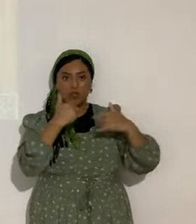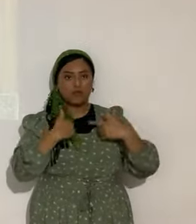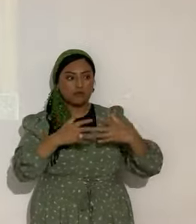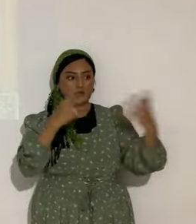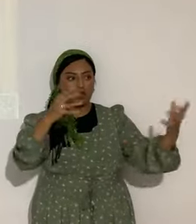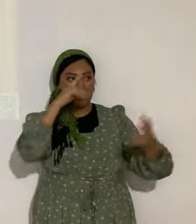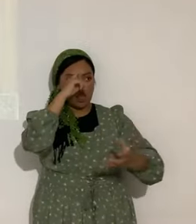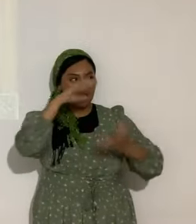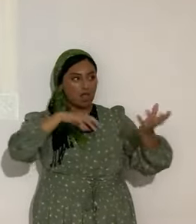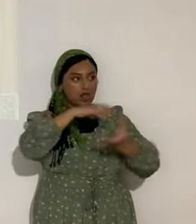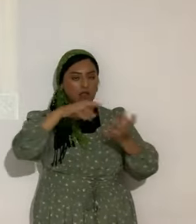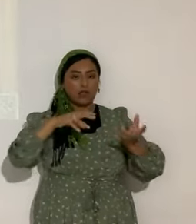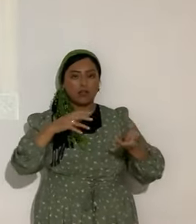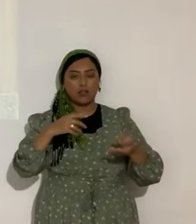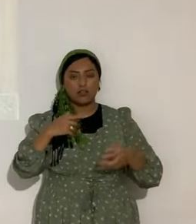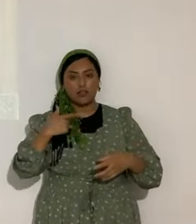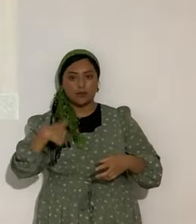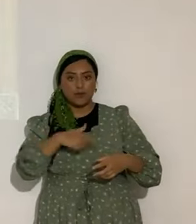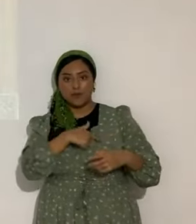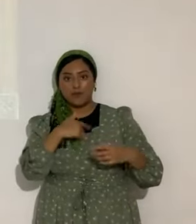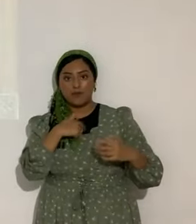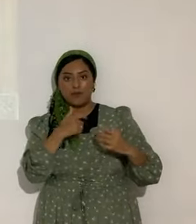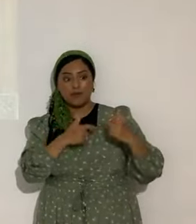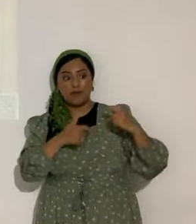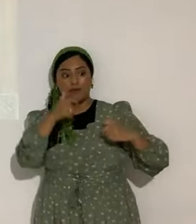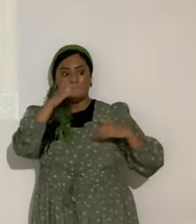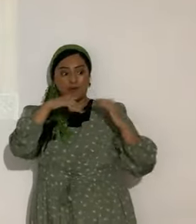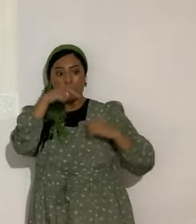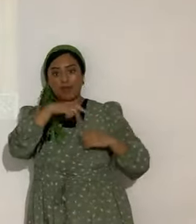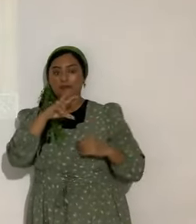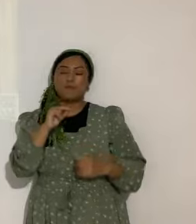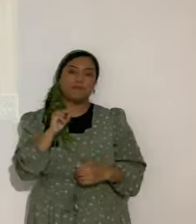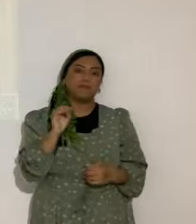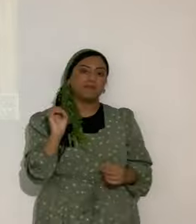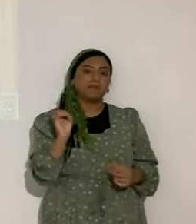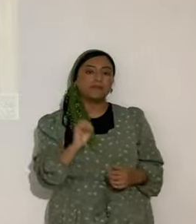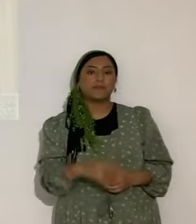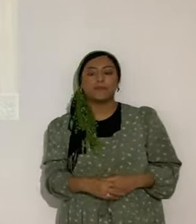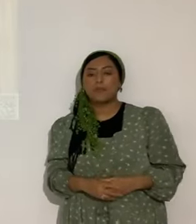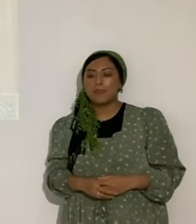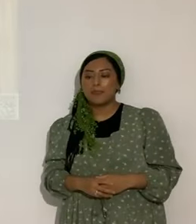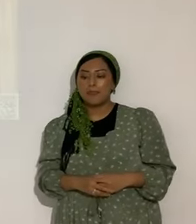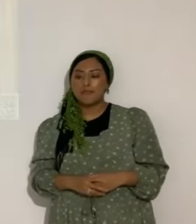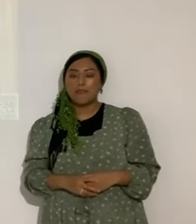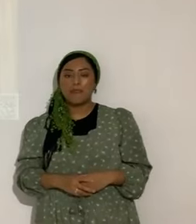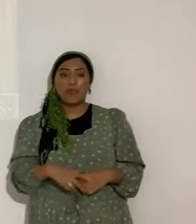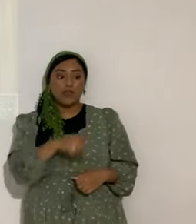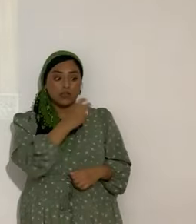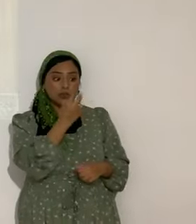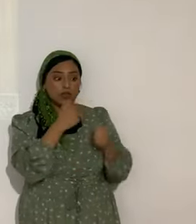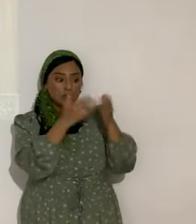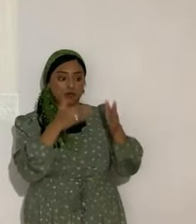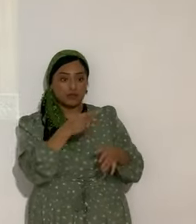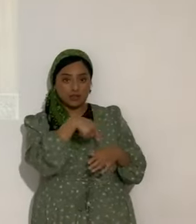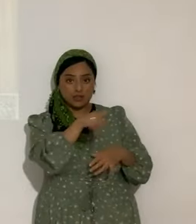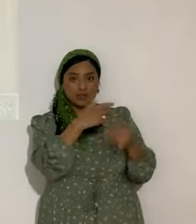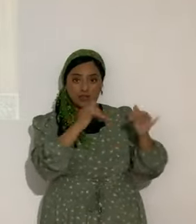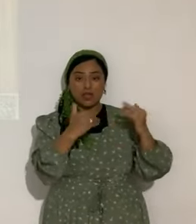Y mira que nosotros no somos más que ellos, empezando por mí. Y entonces, tenían miedo. Cuando muere